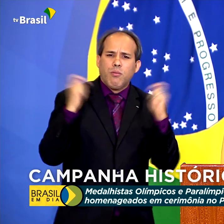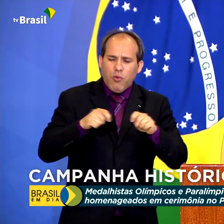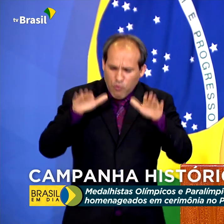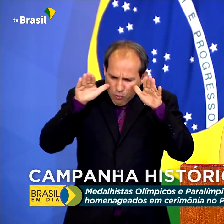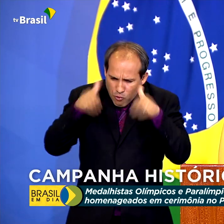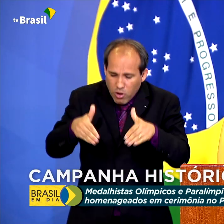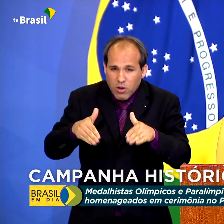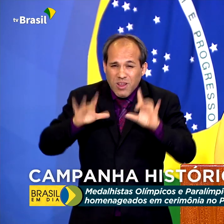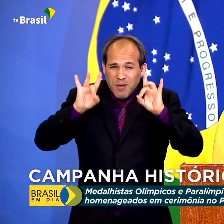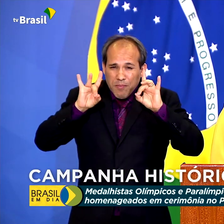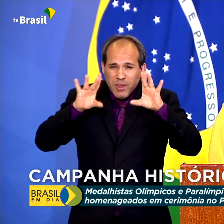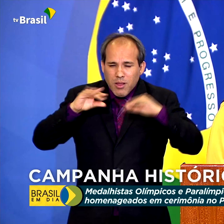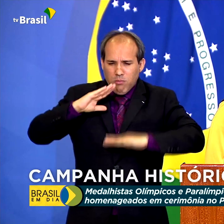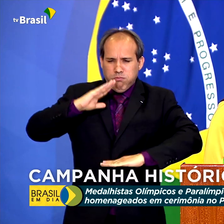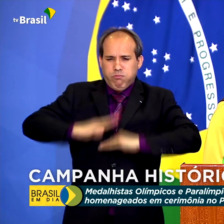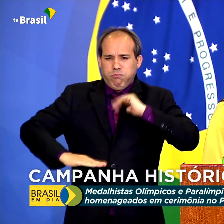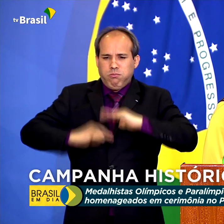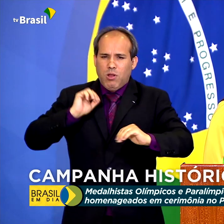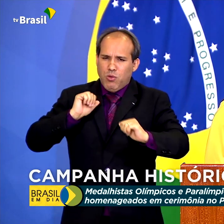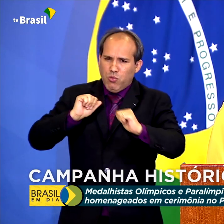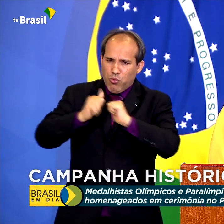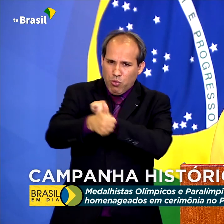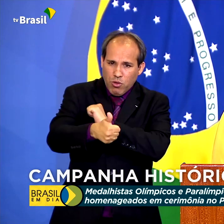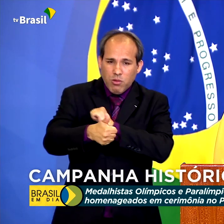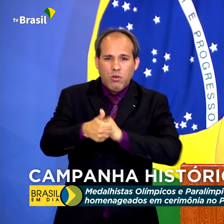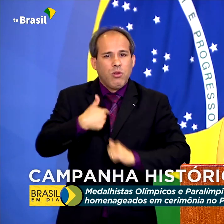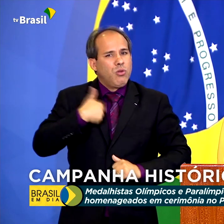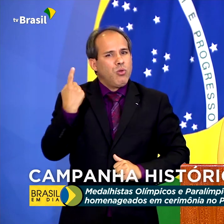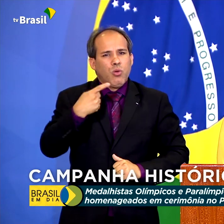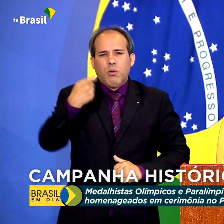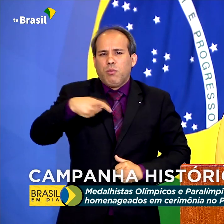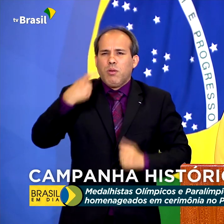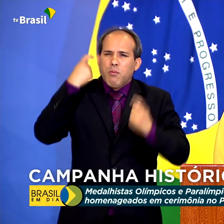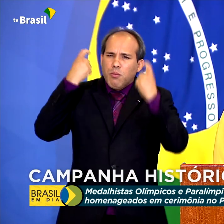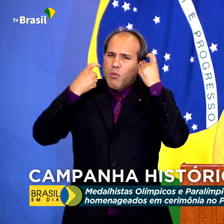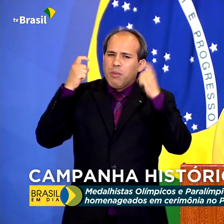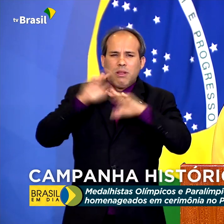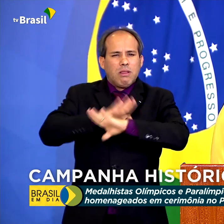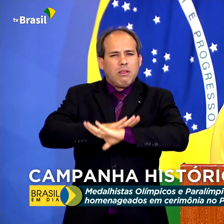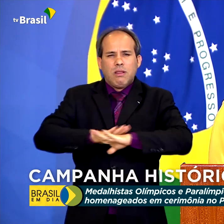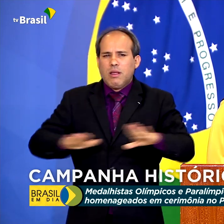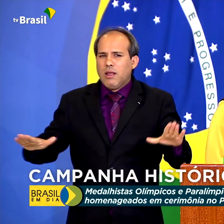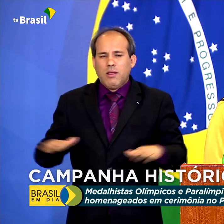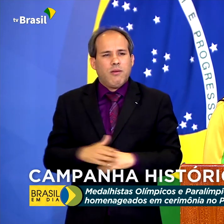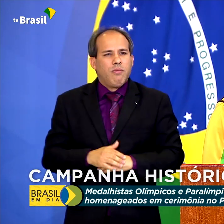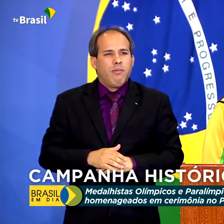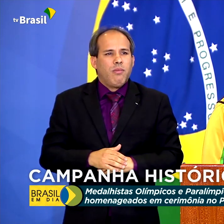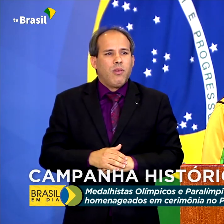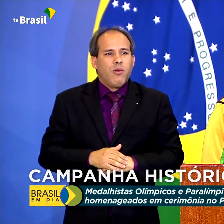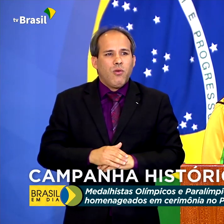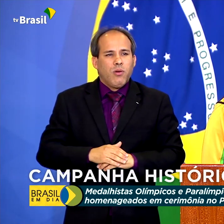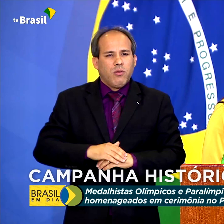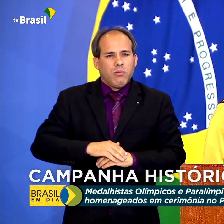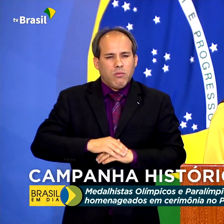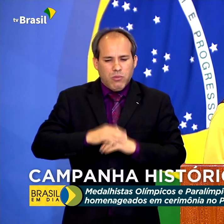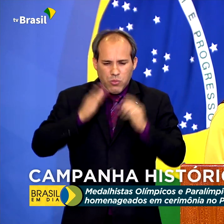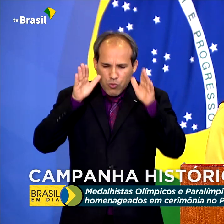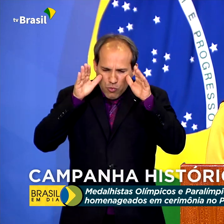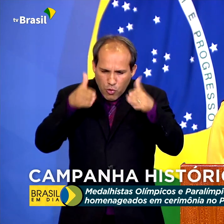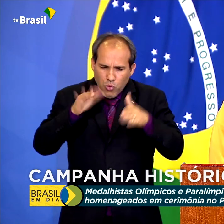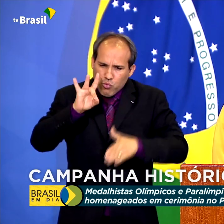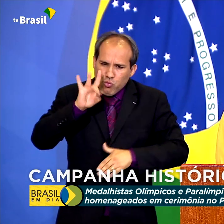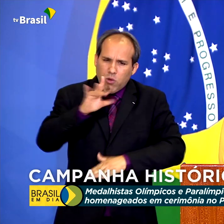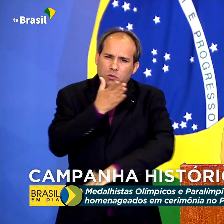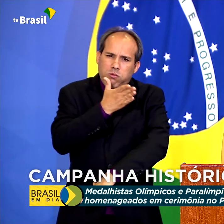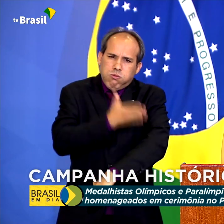exclusivamente à prática esportiva, que a gente não precisa se preocupar com mais nada e focar apenas em